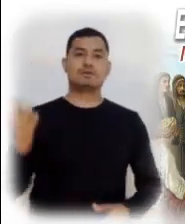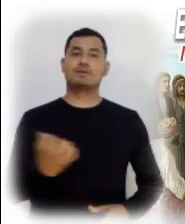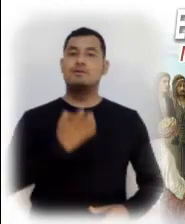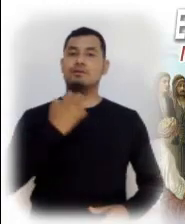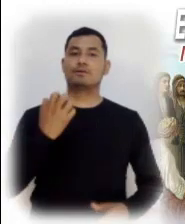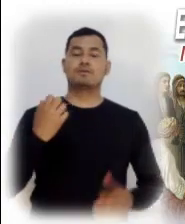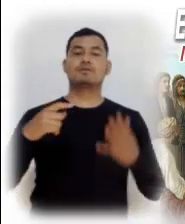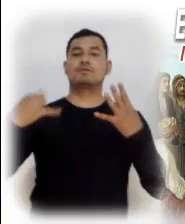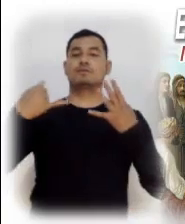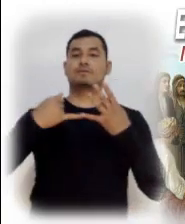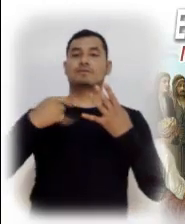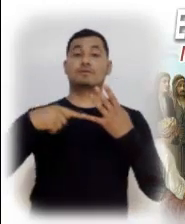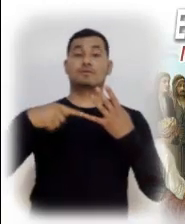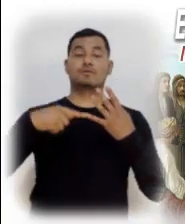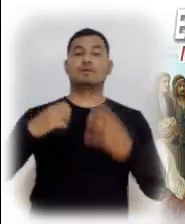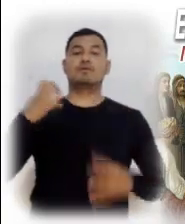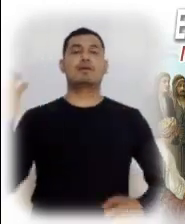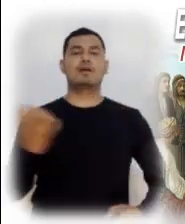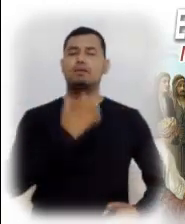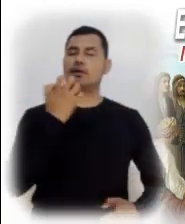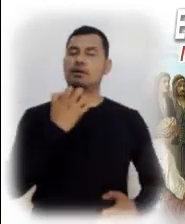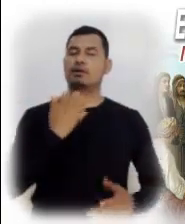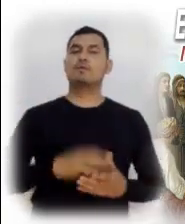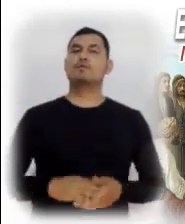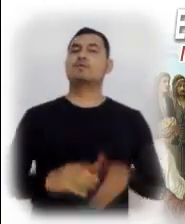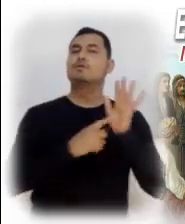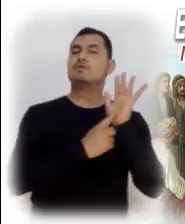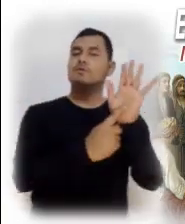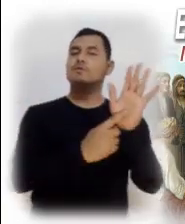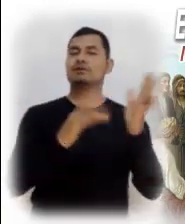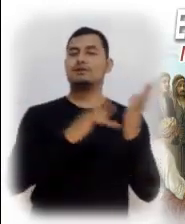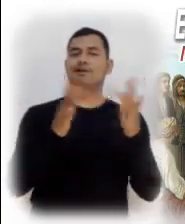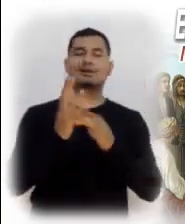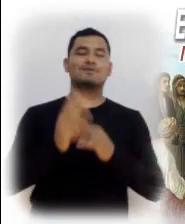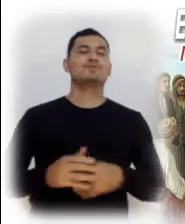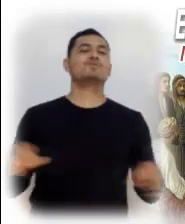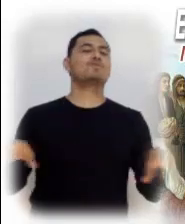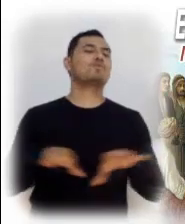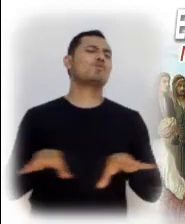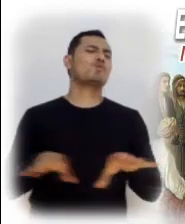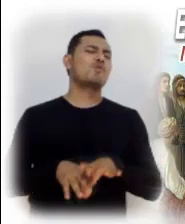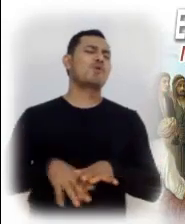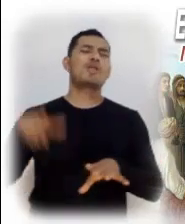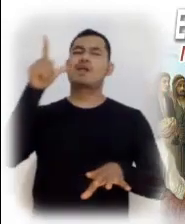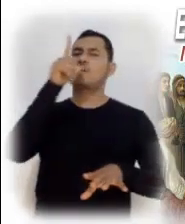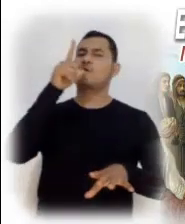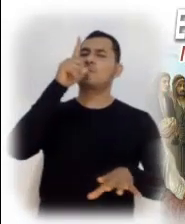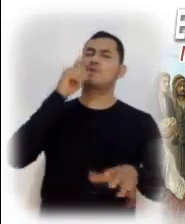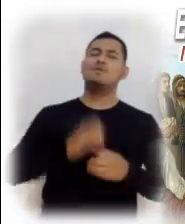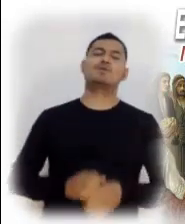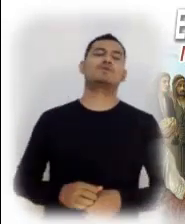Jesús se nos presenta como la luz verdadera que ilumina nuestras vidas. Para San Juan,